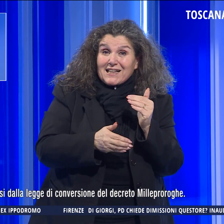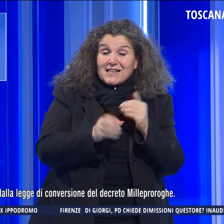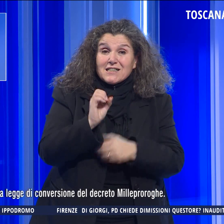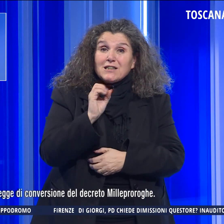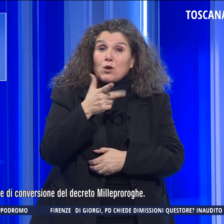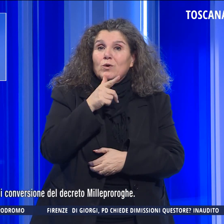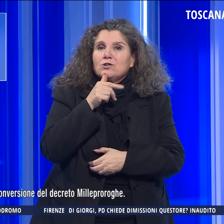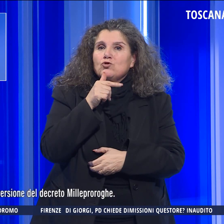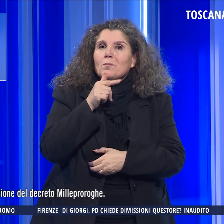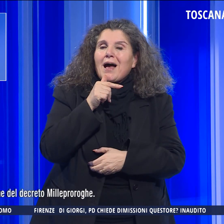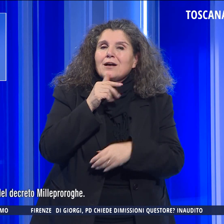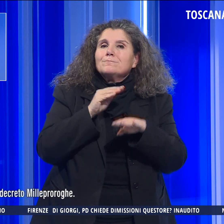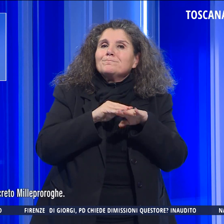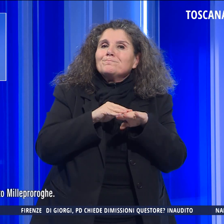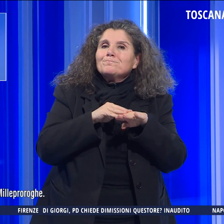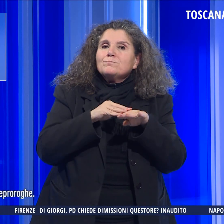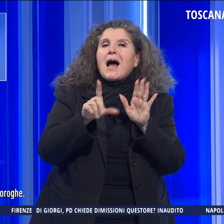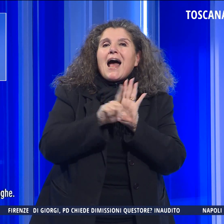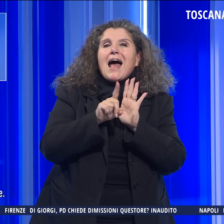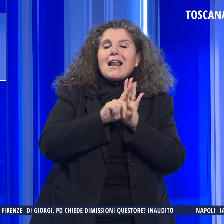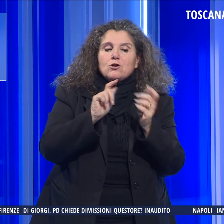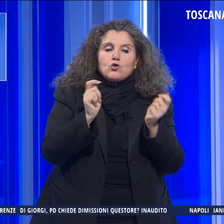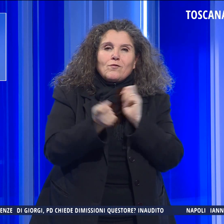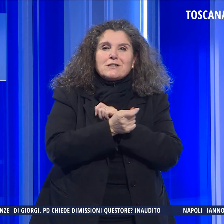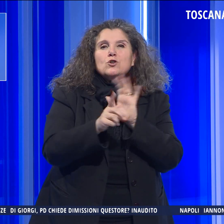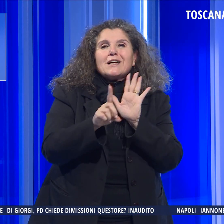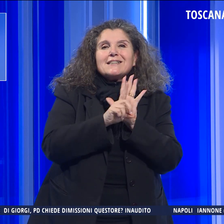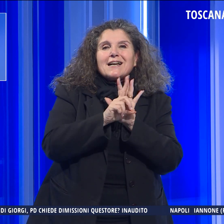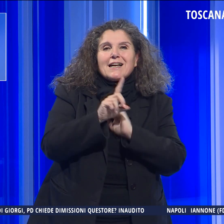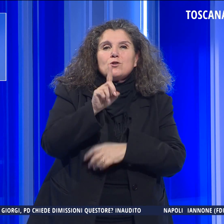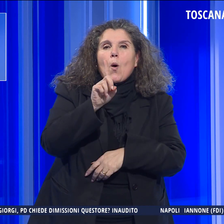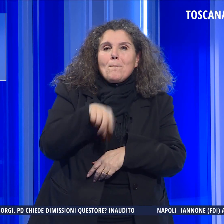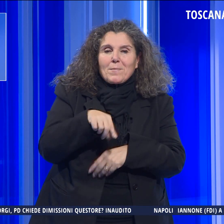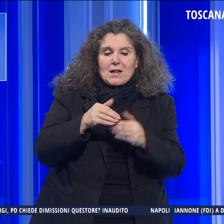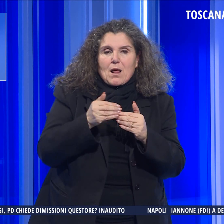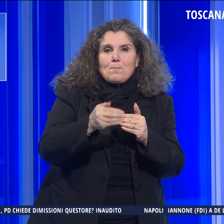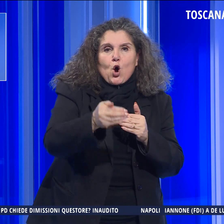marzo, concessi dalla legge di conversione del decreto mille proroghe.